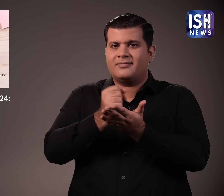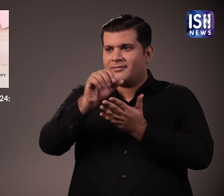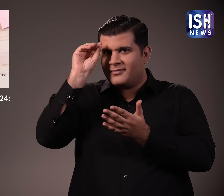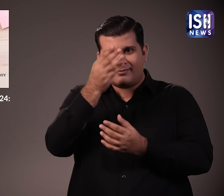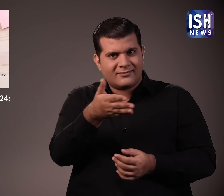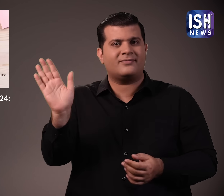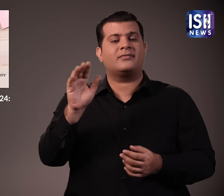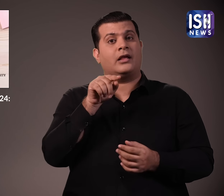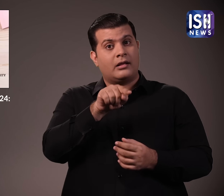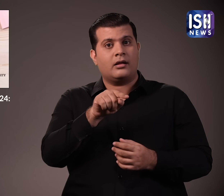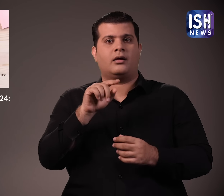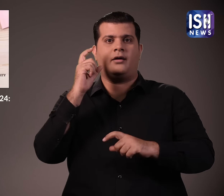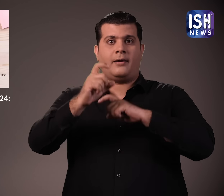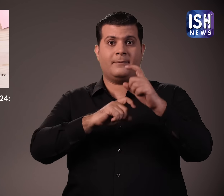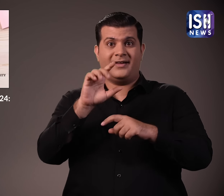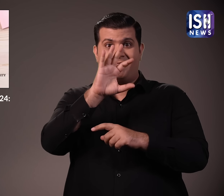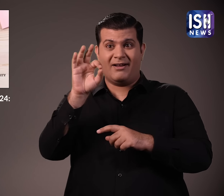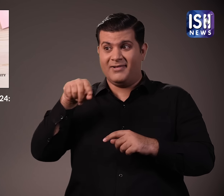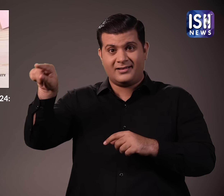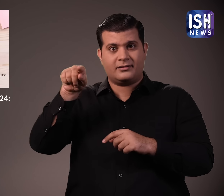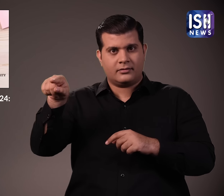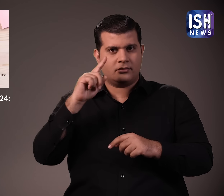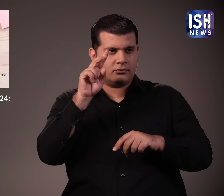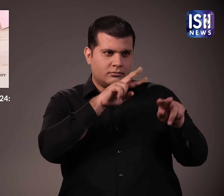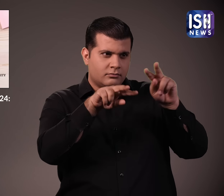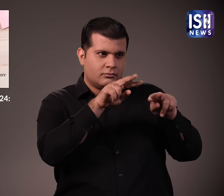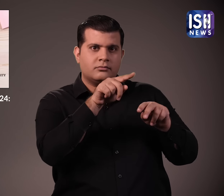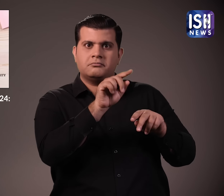सकते हैं इसके बाद कंपनिया अपने हिसाब से चैन करेंगी